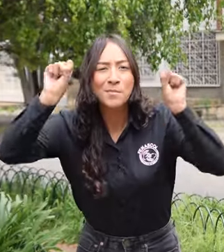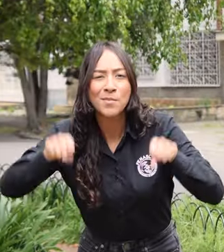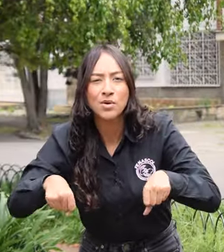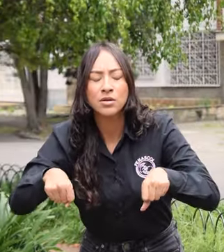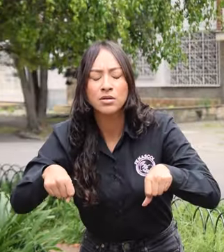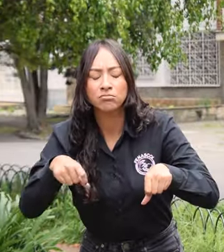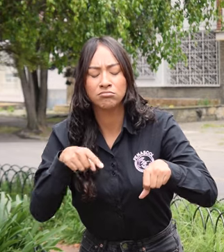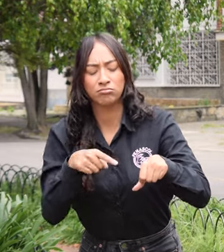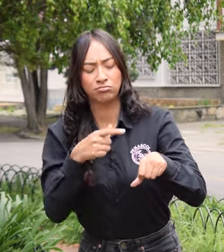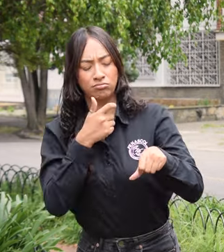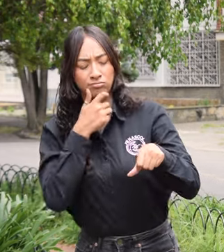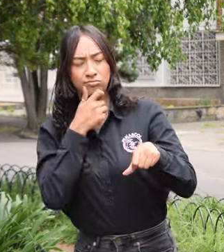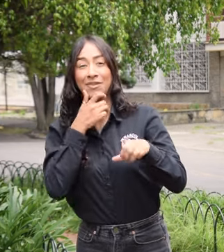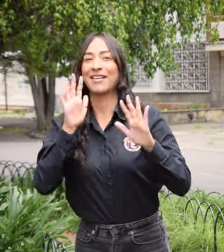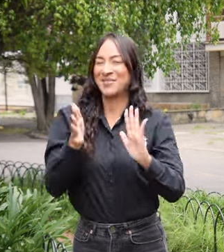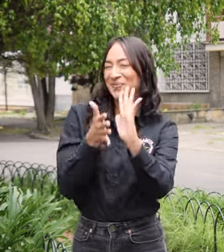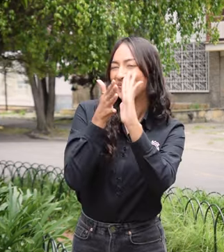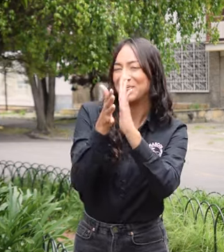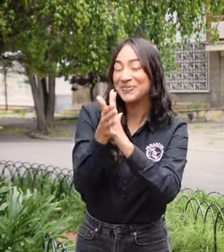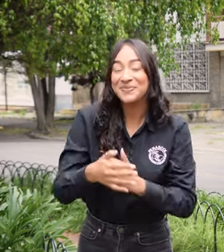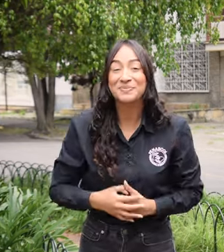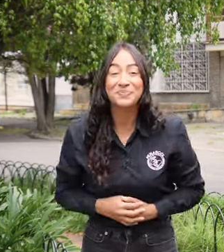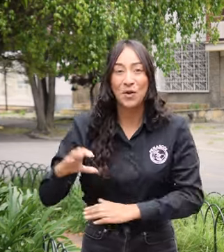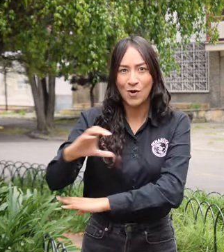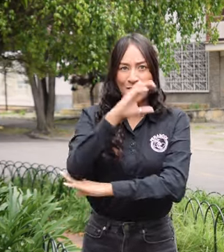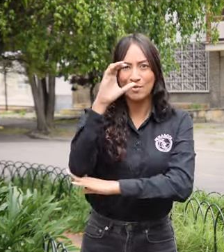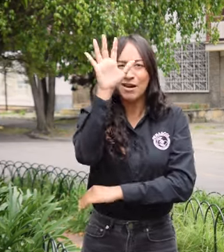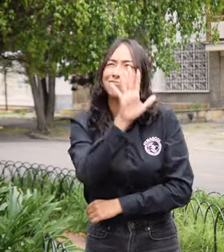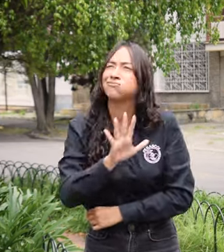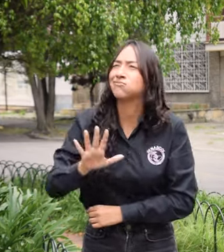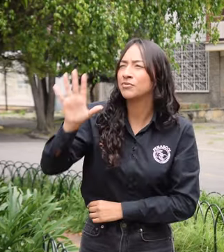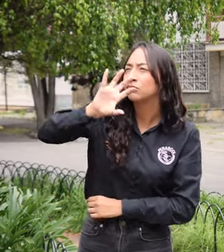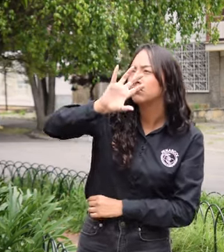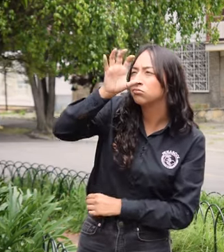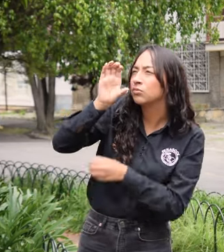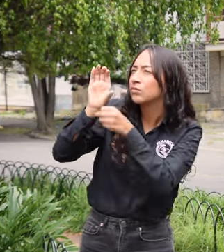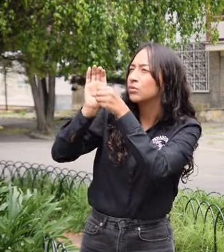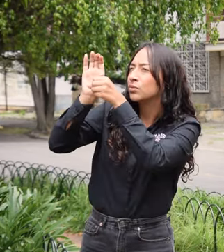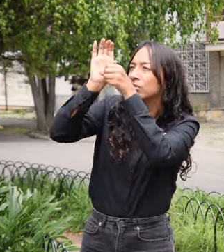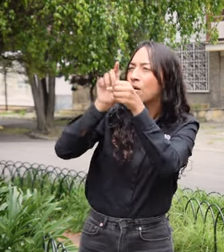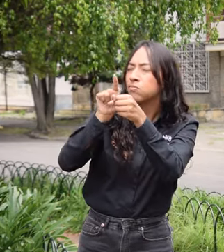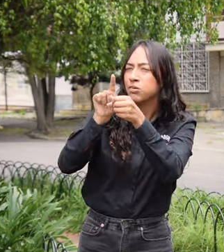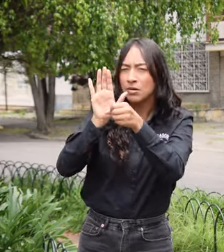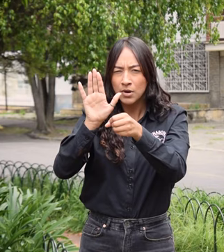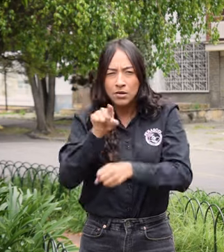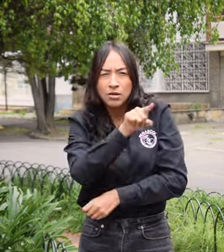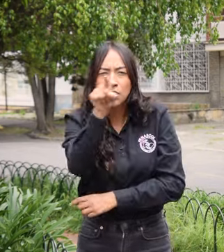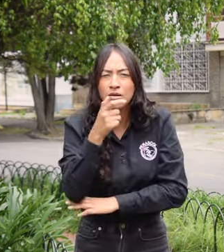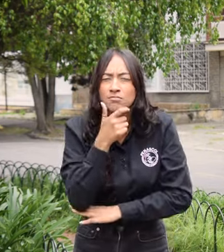Entre todos podemos, pero ¿a qué me refiero? Acá te cuento. Mira las siguientes imágenes y